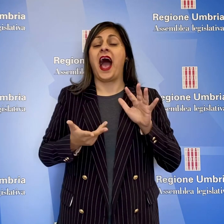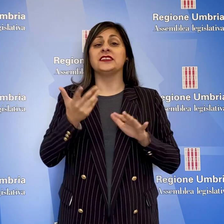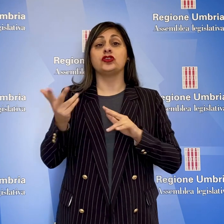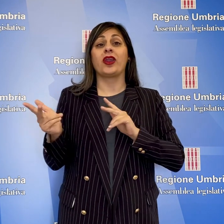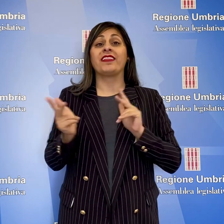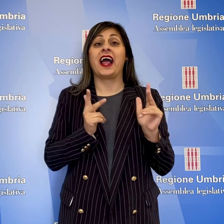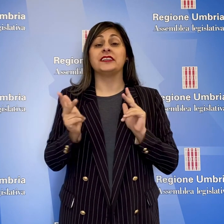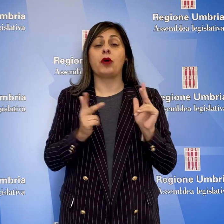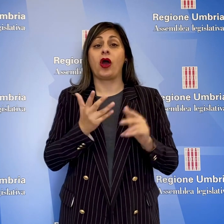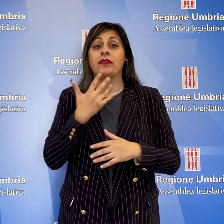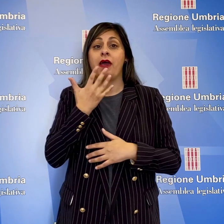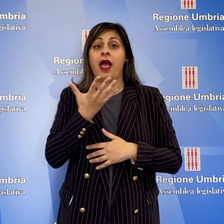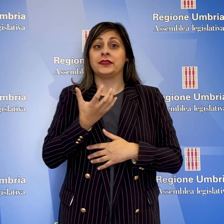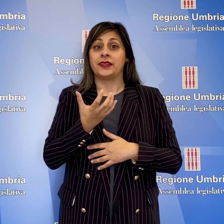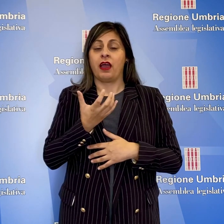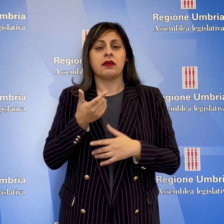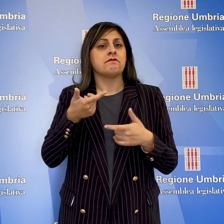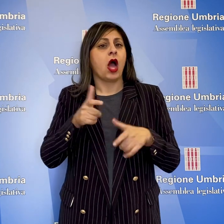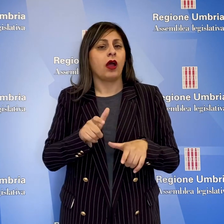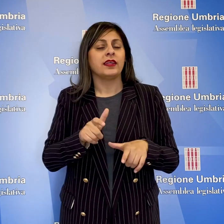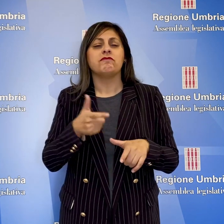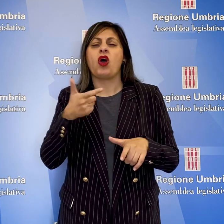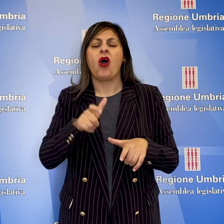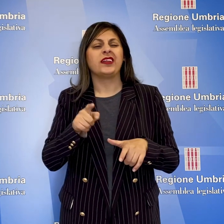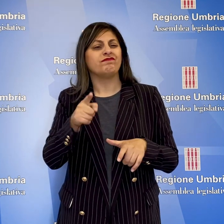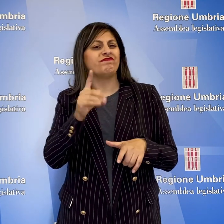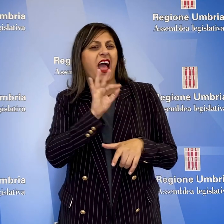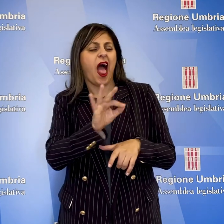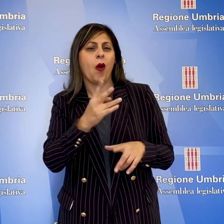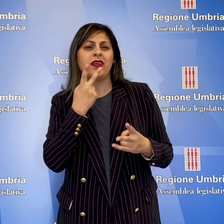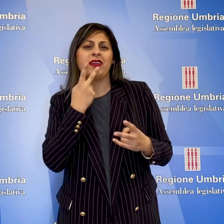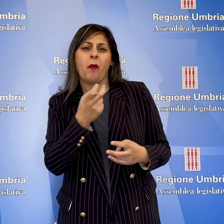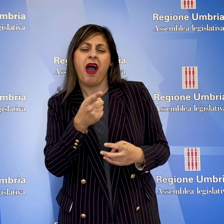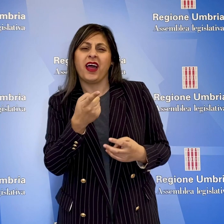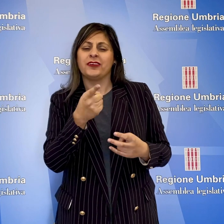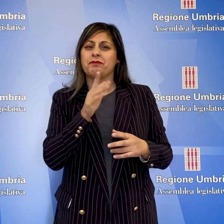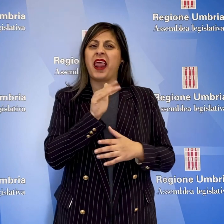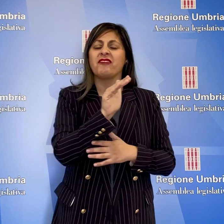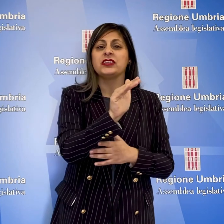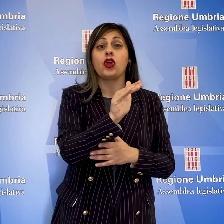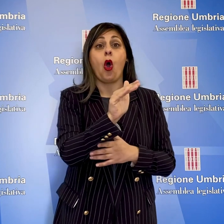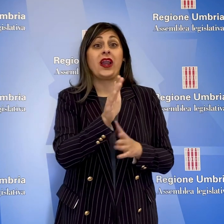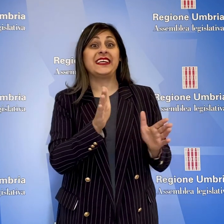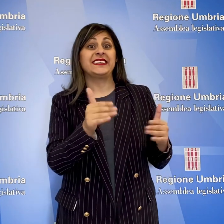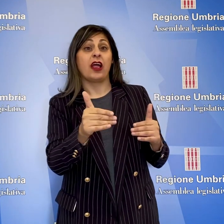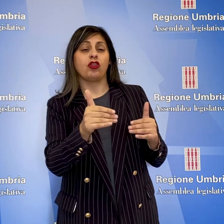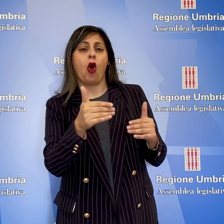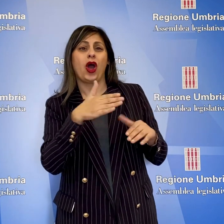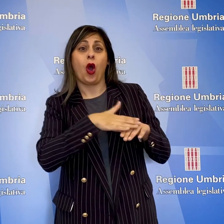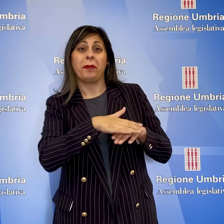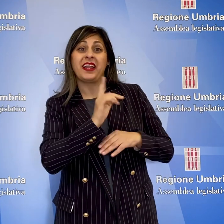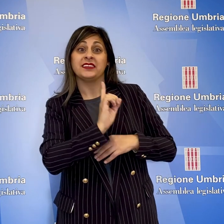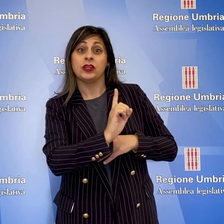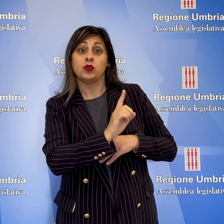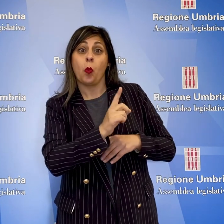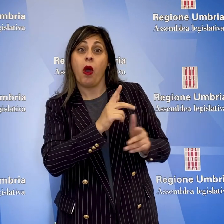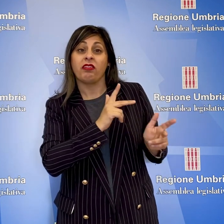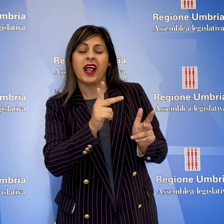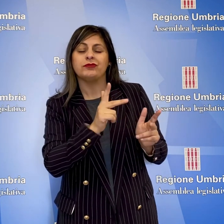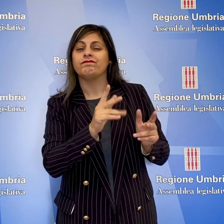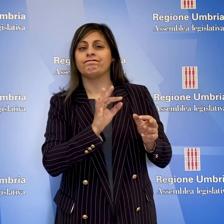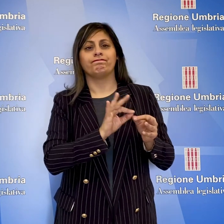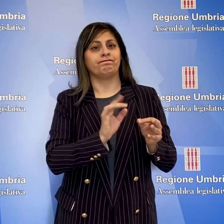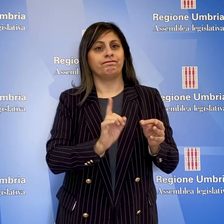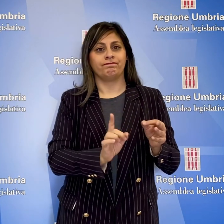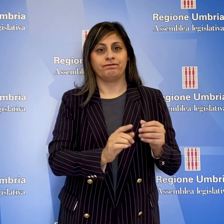dell'assessore ai trasporti Enrico Melasecche, perché non illinea su alcune previsioni riguardante il settore di sua competenza.